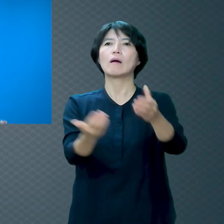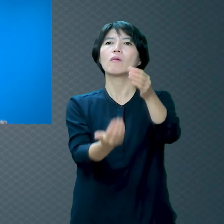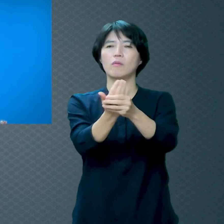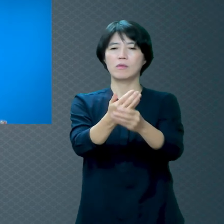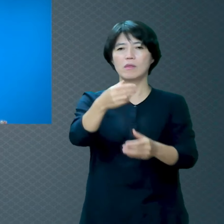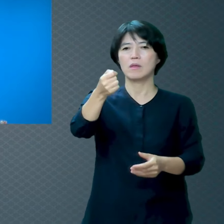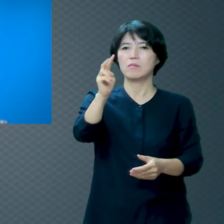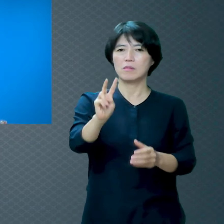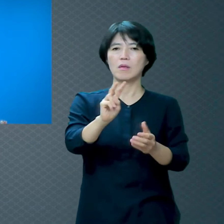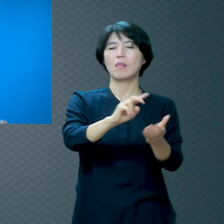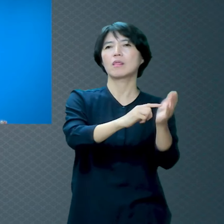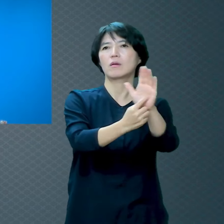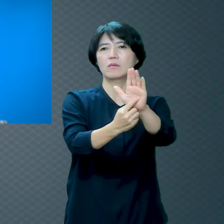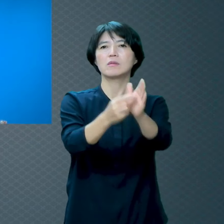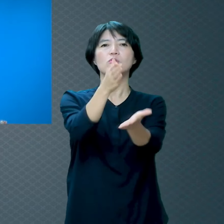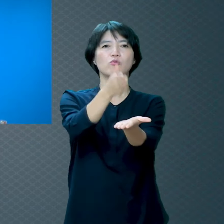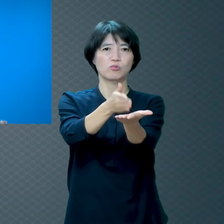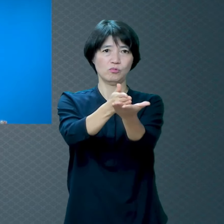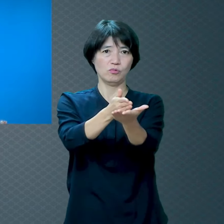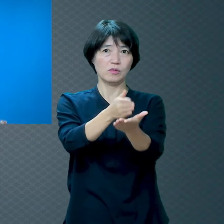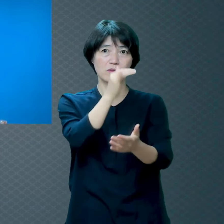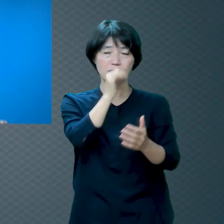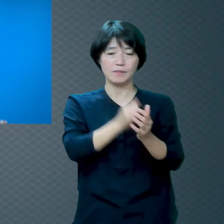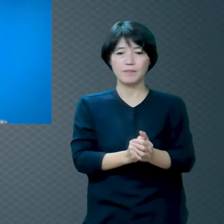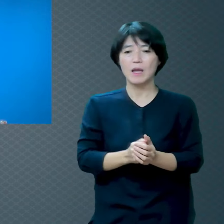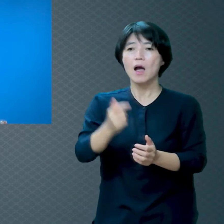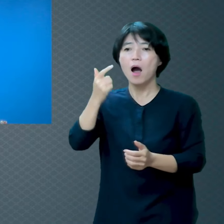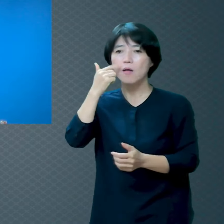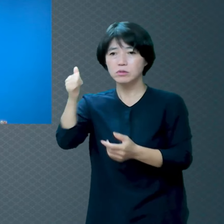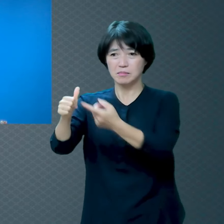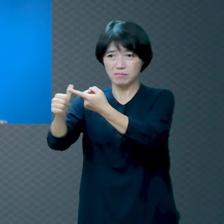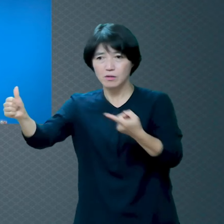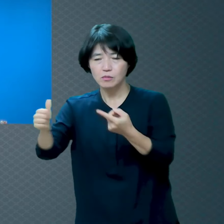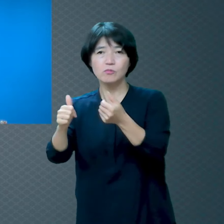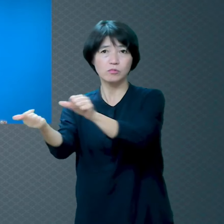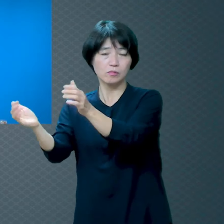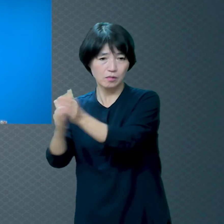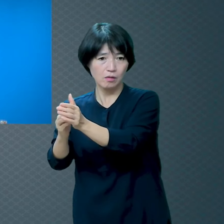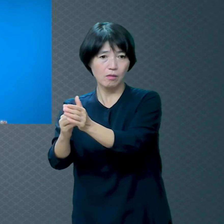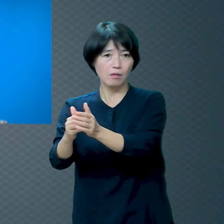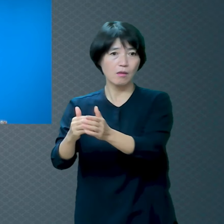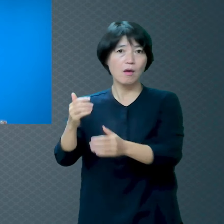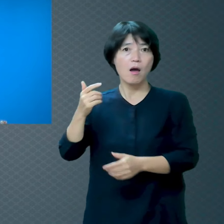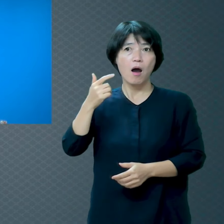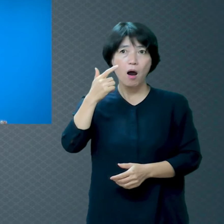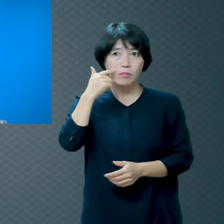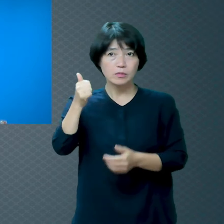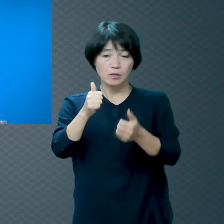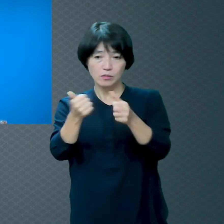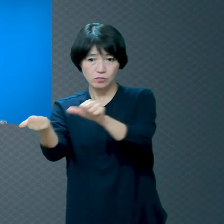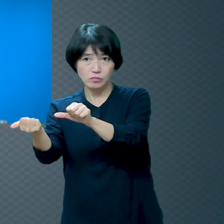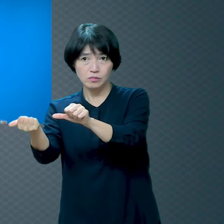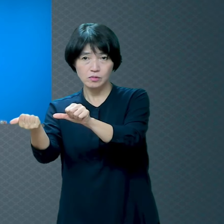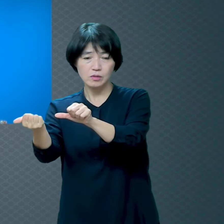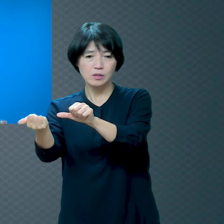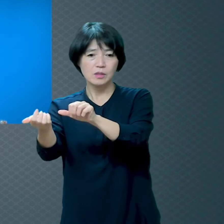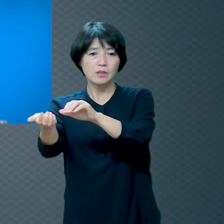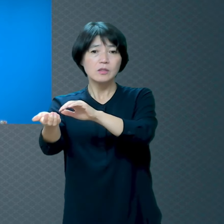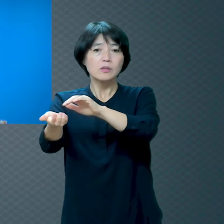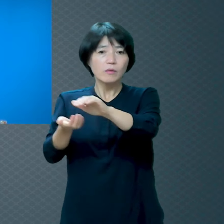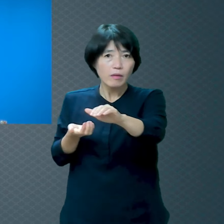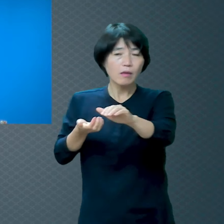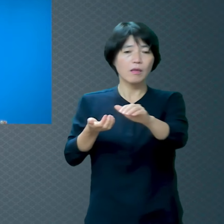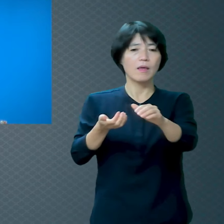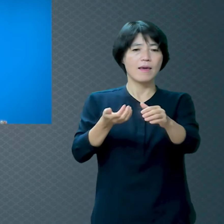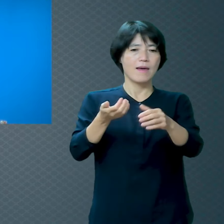결국에 아버지가 돌아가셨어요 그런데 아버지가 죽으면서 큰 딸한테 한